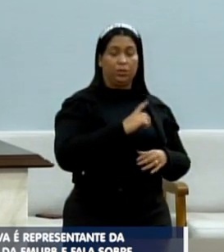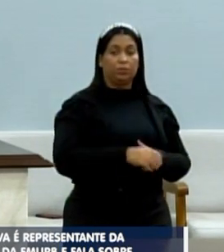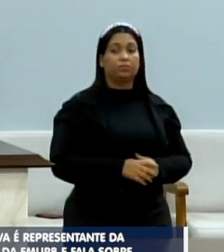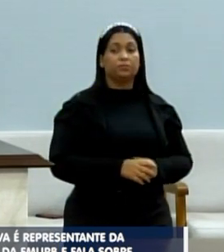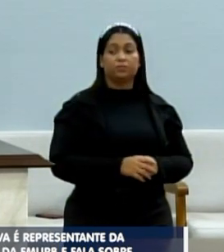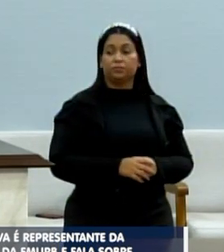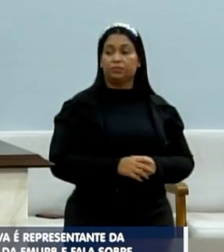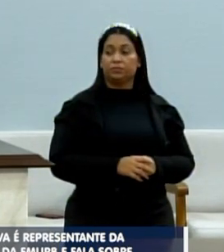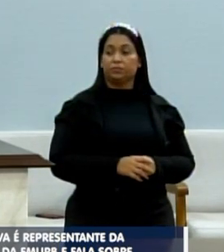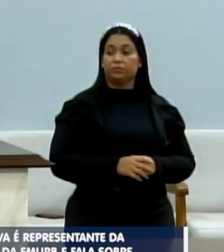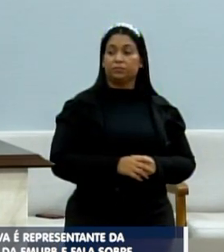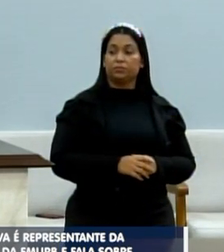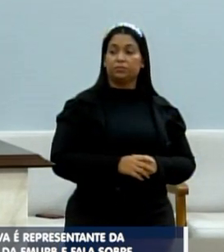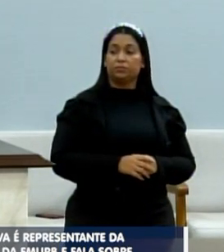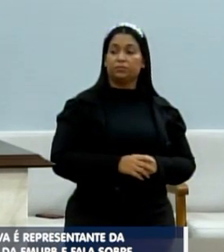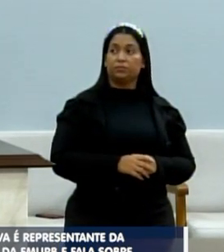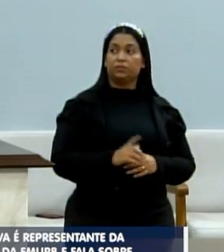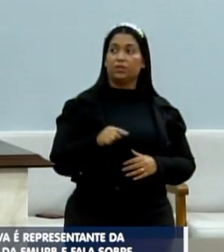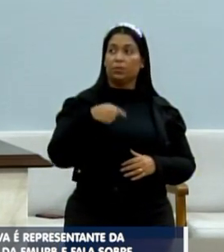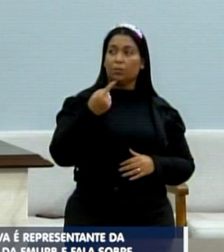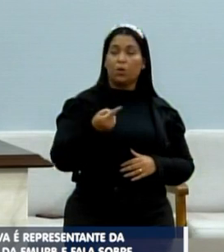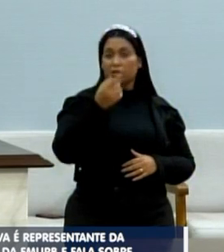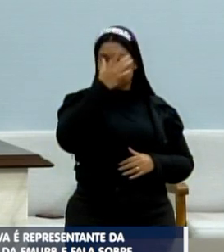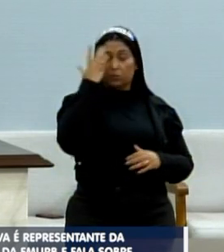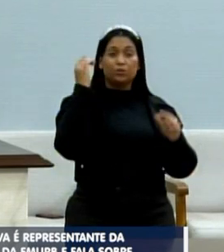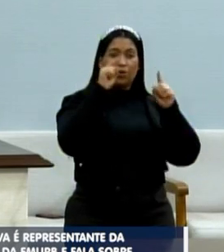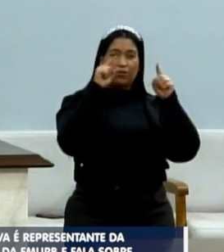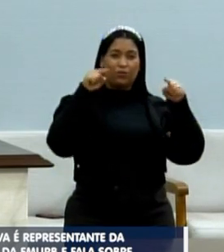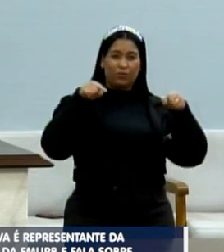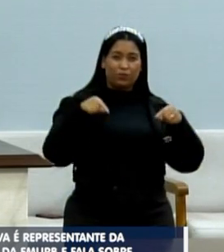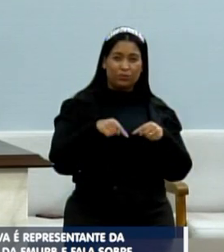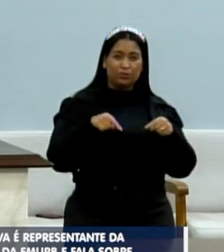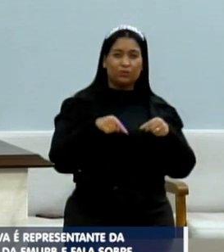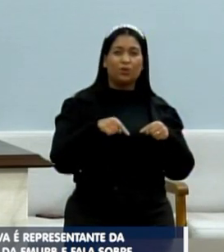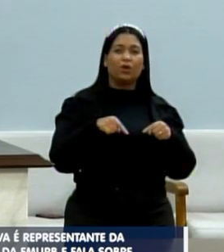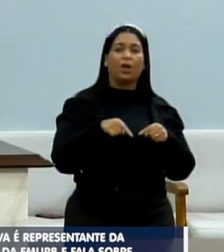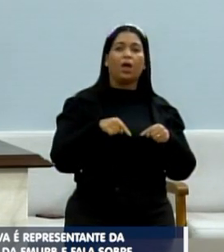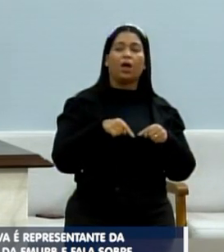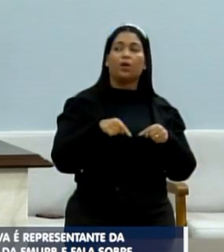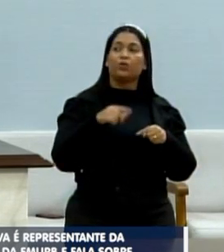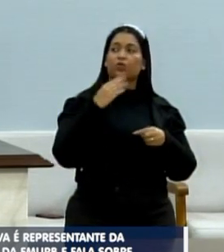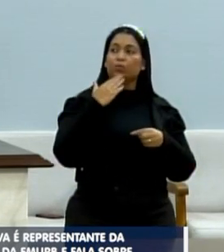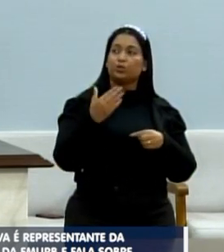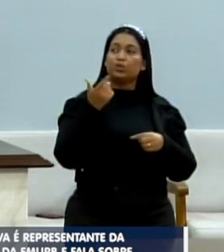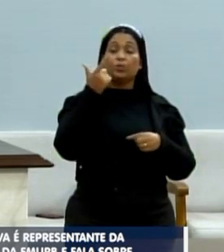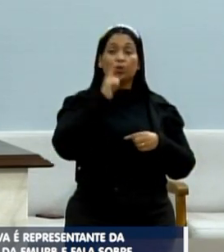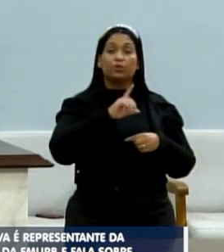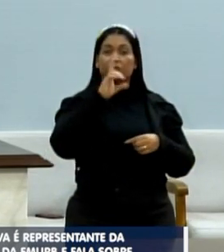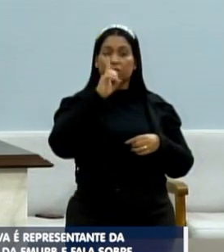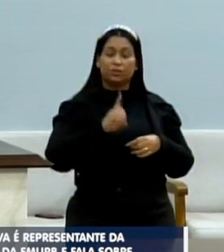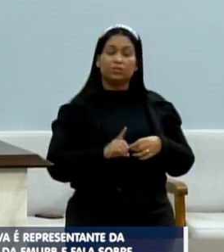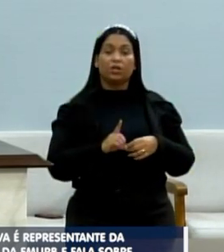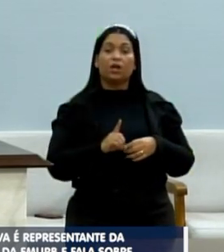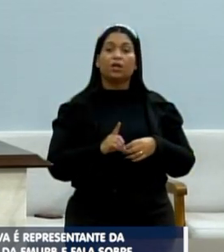depois que os funcionários, eles vêm recorrendo à justiça para poder conseguir esse direito,